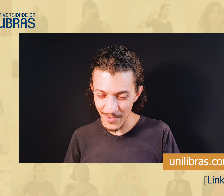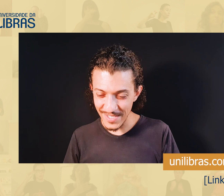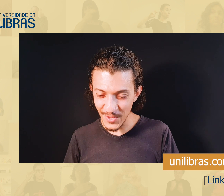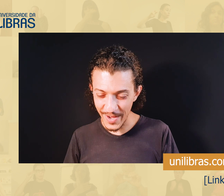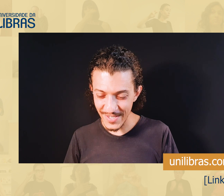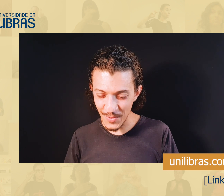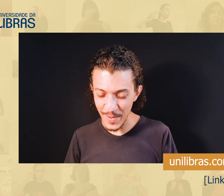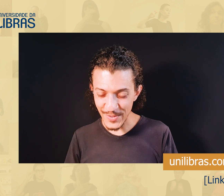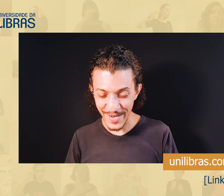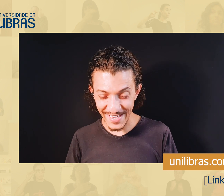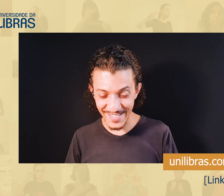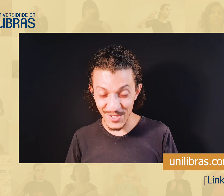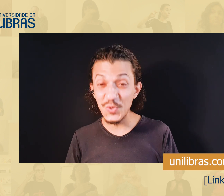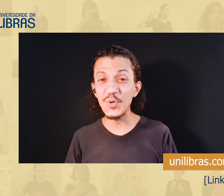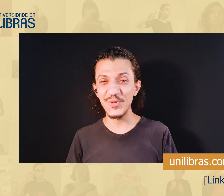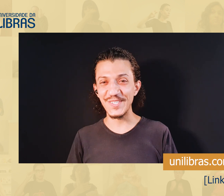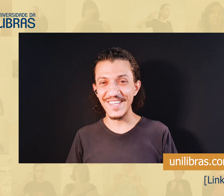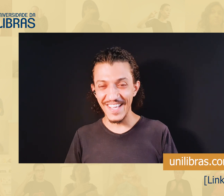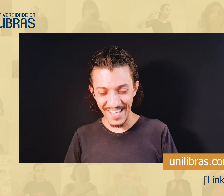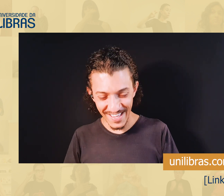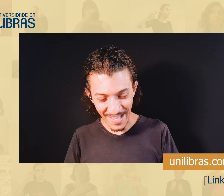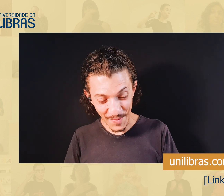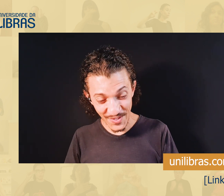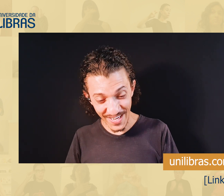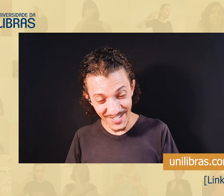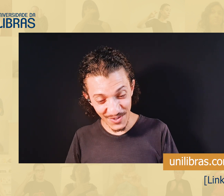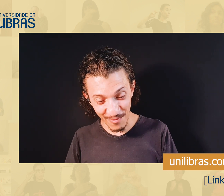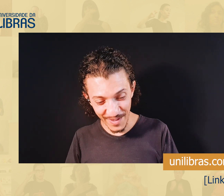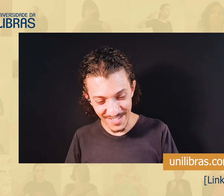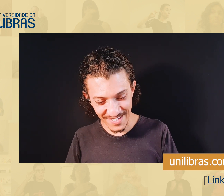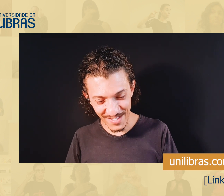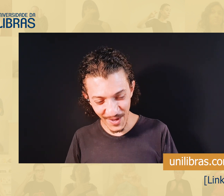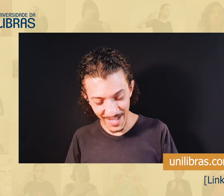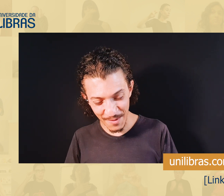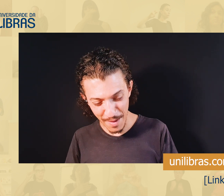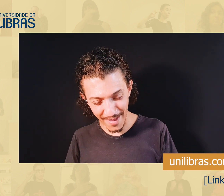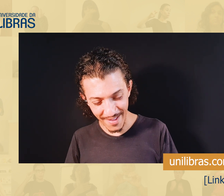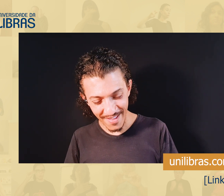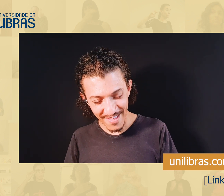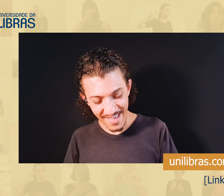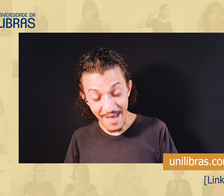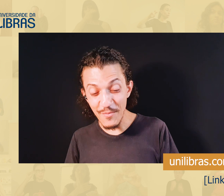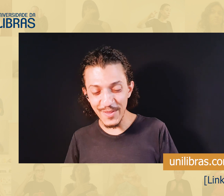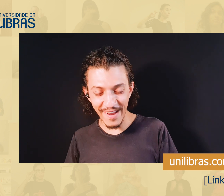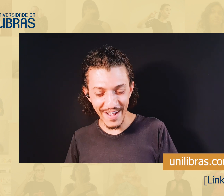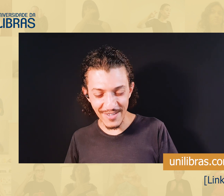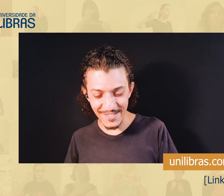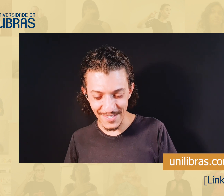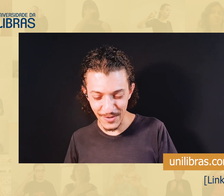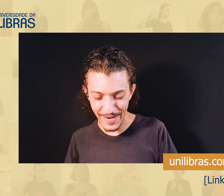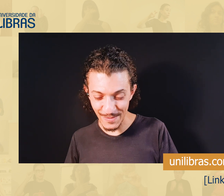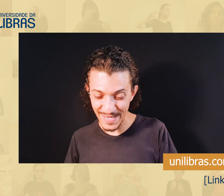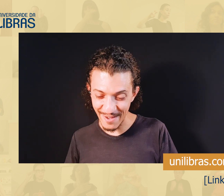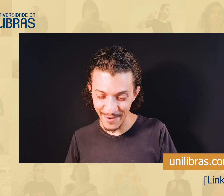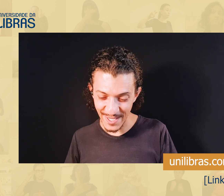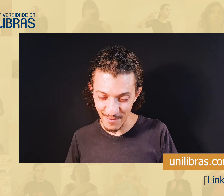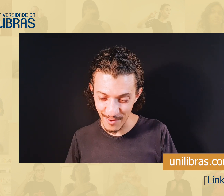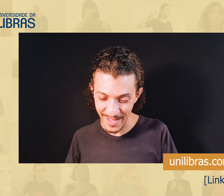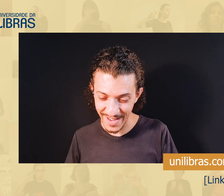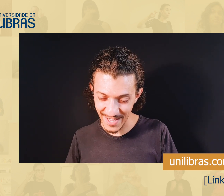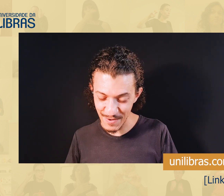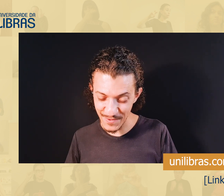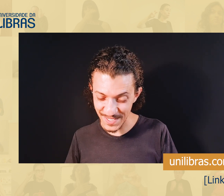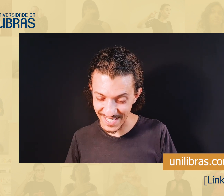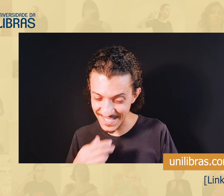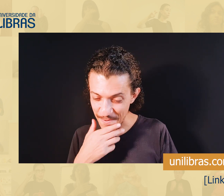que são histórias com personagens surdos, e tem personagens ouvintes na história também, e é muito legal essas histórias, mais à frente